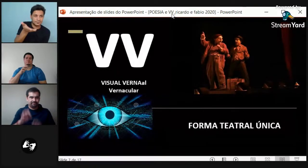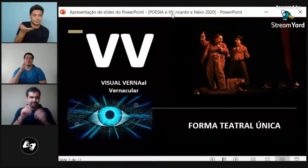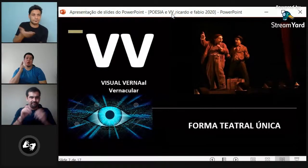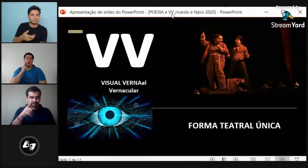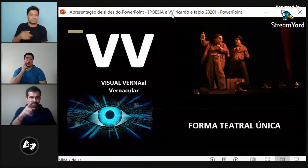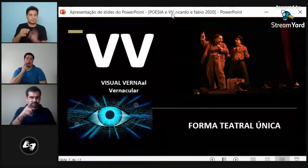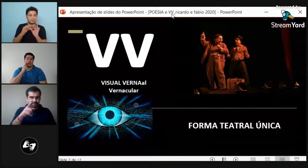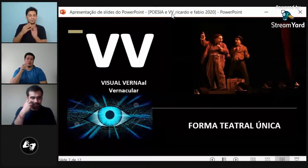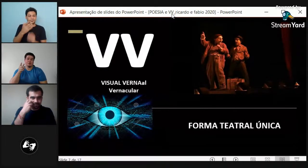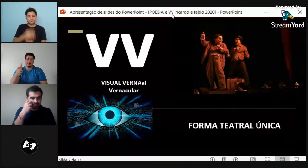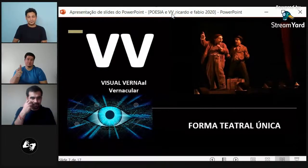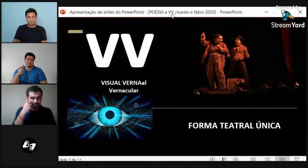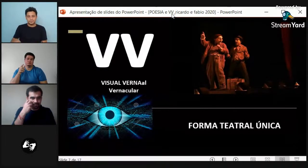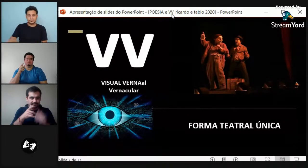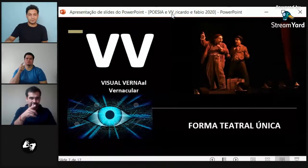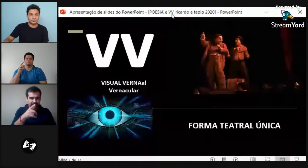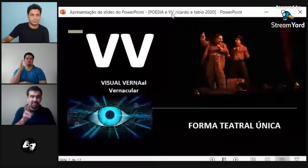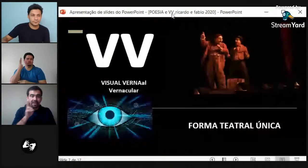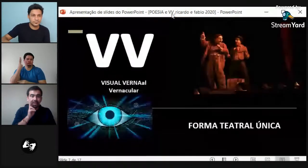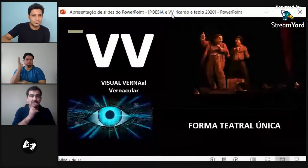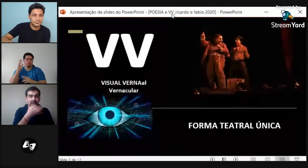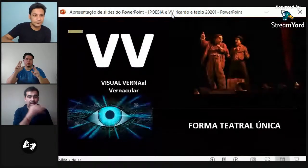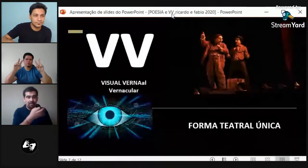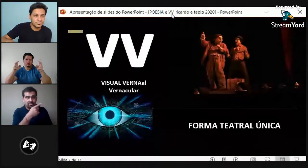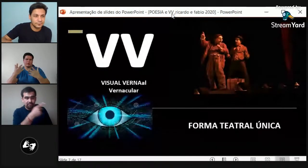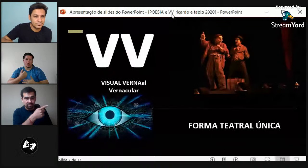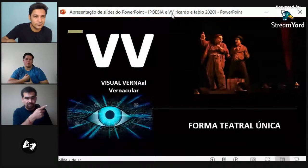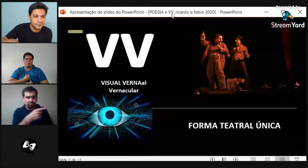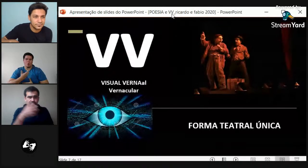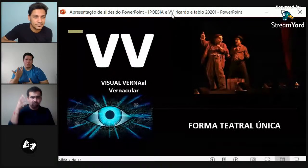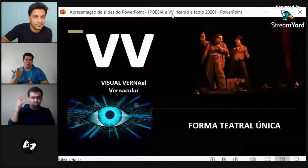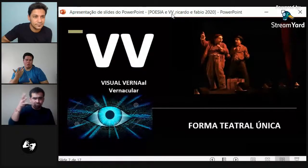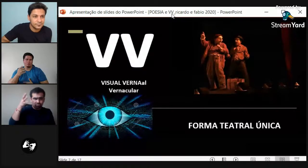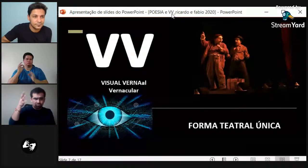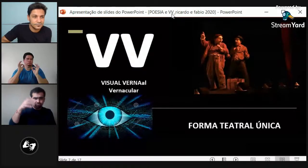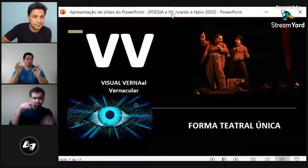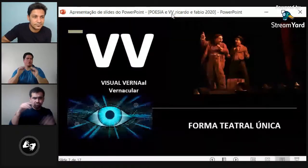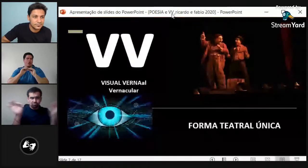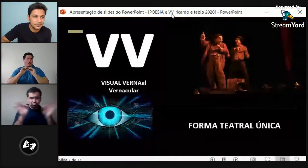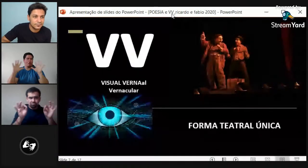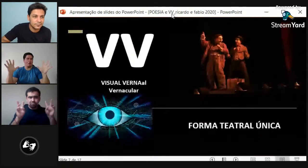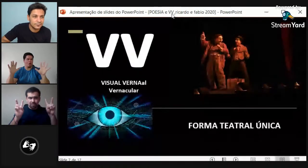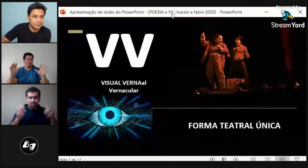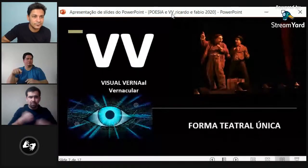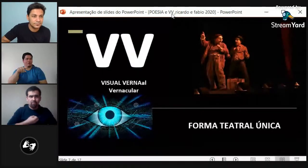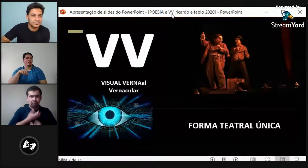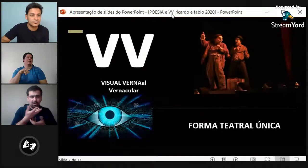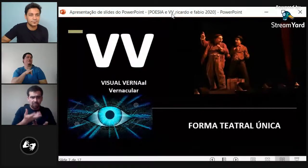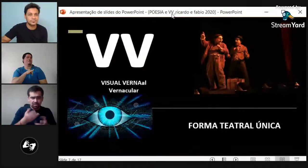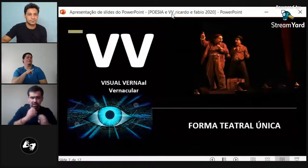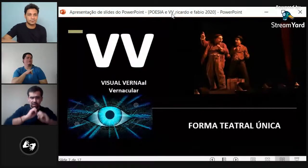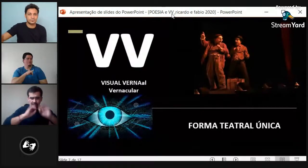Espérate un poquito que aparezca él. Ya. Ricardo, sí. Lo que tú has planteado en esta explicación